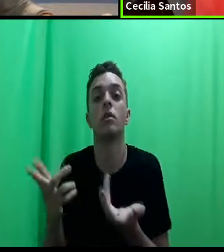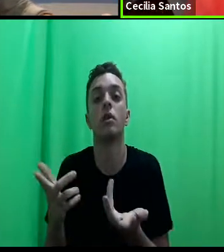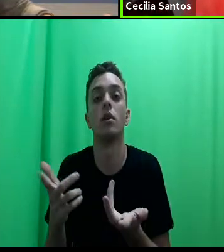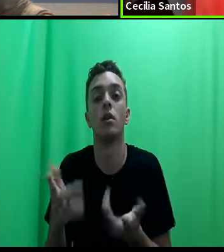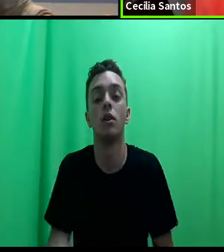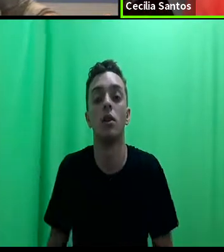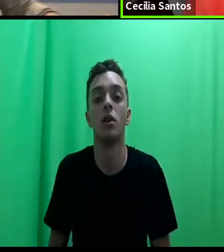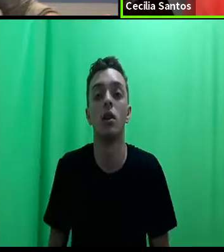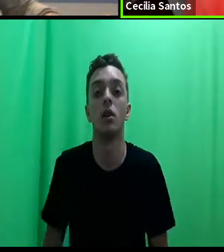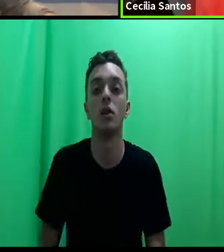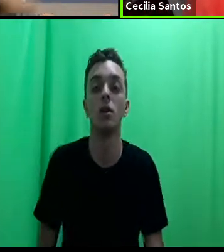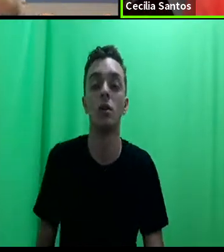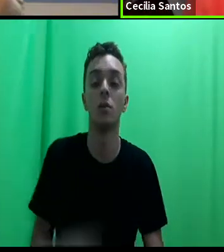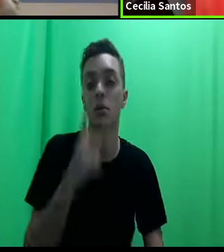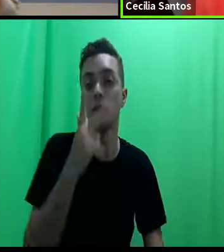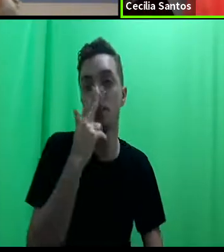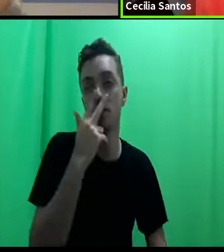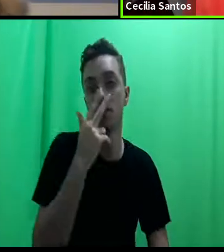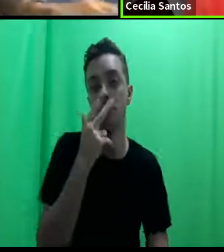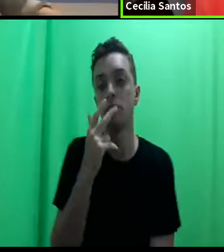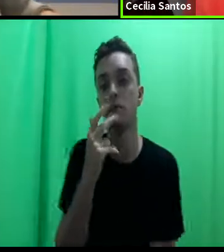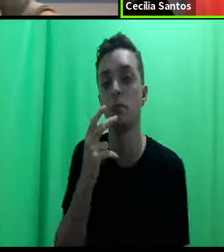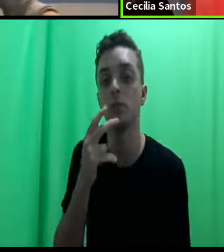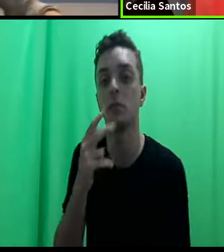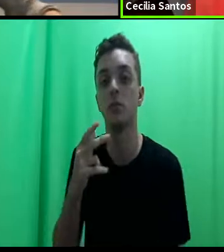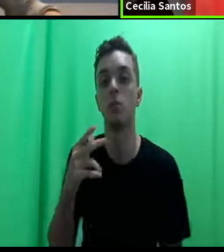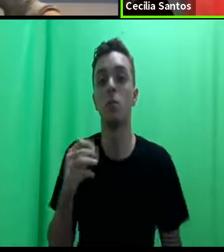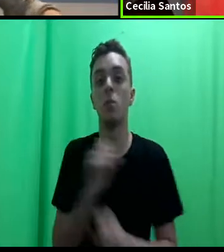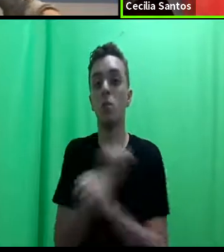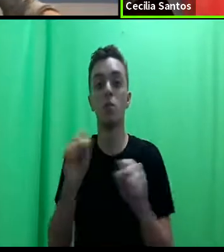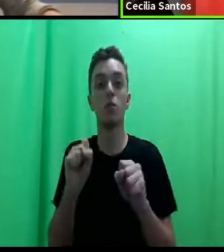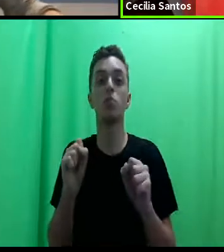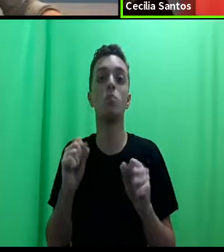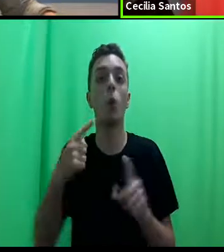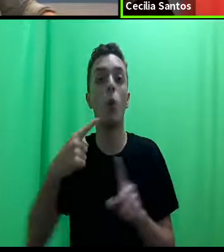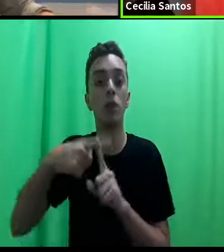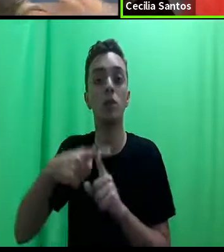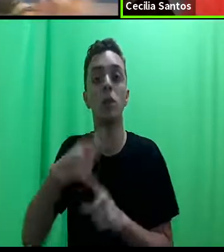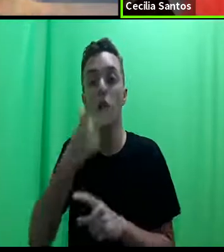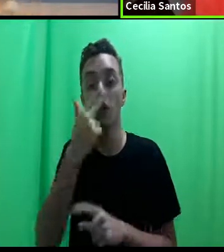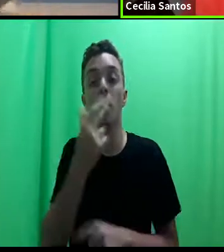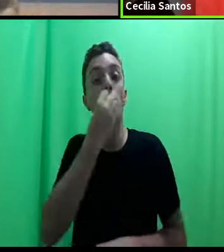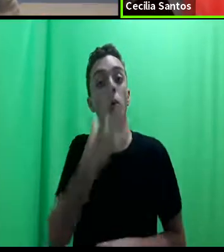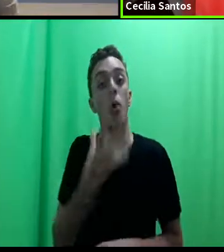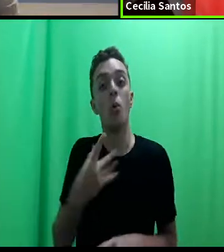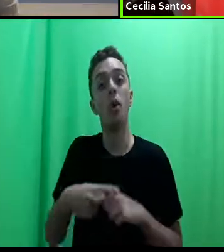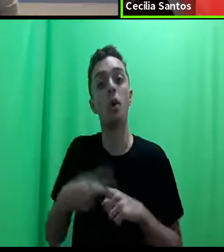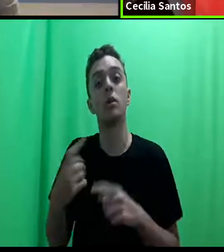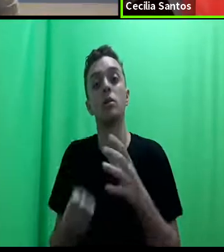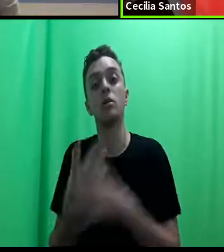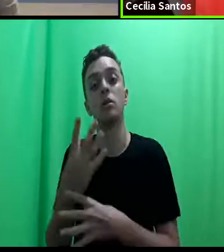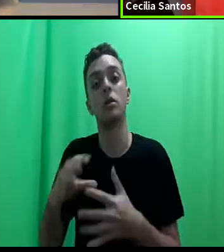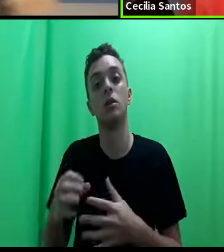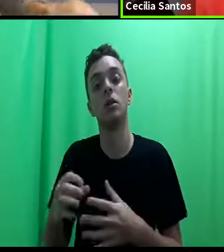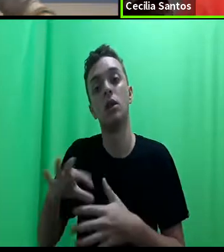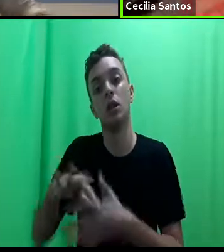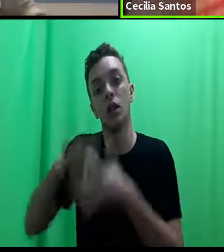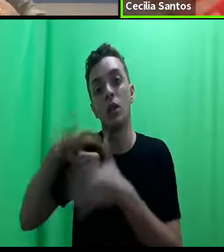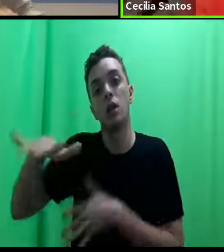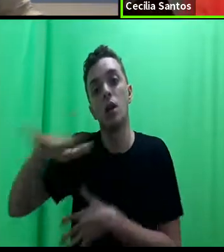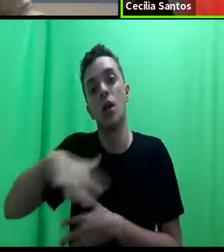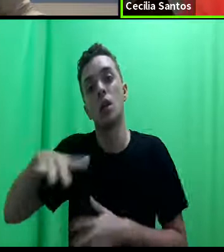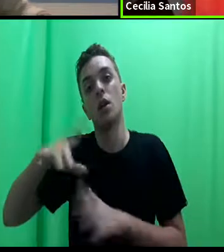me parece extremamente positivo que está formando lideranças na área do direito